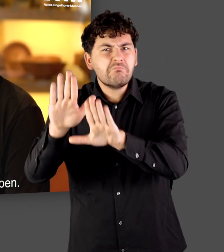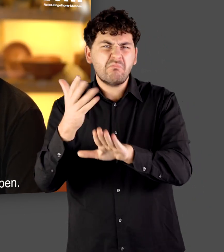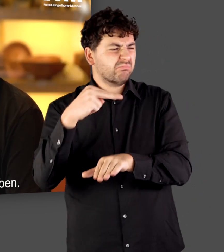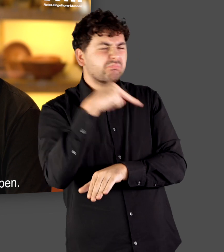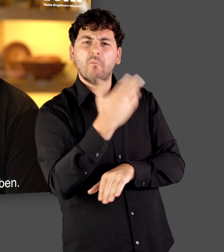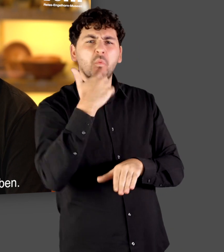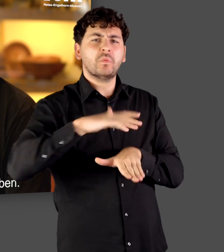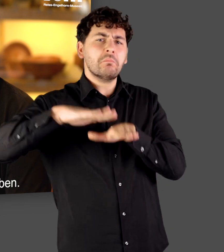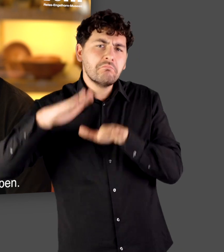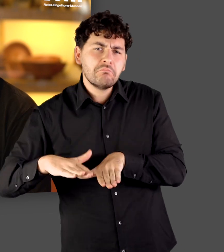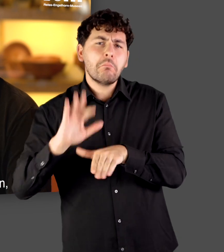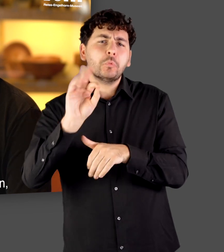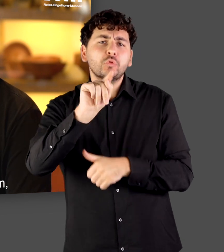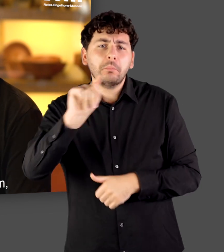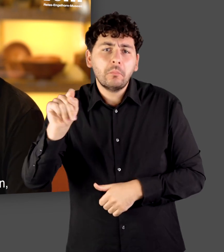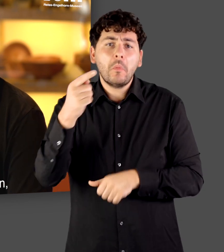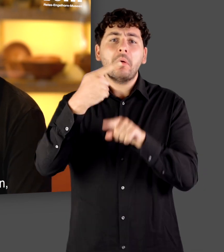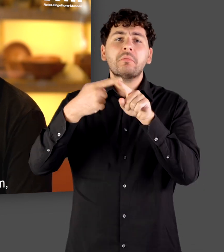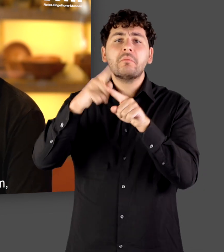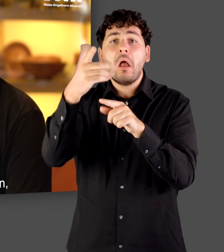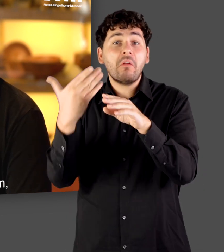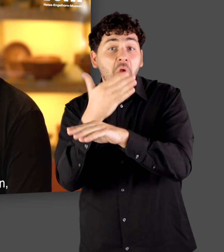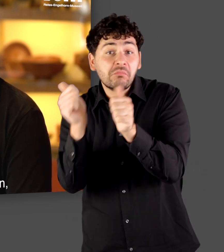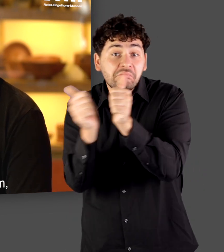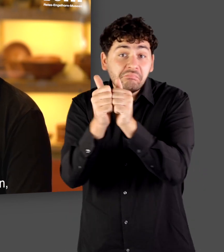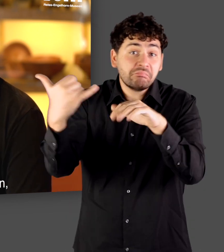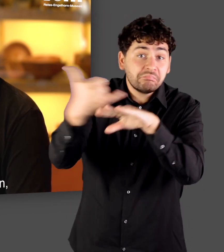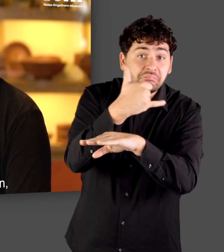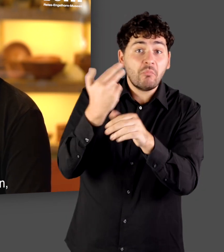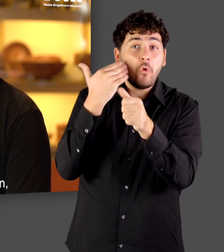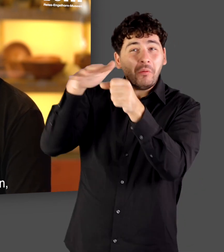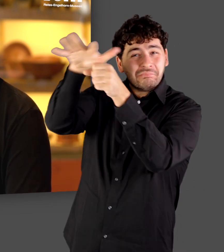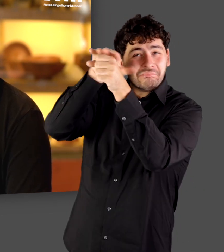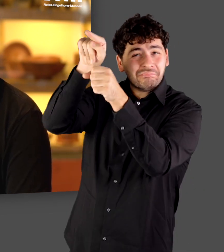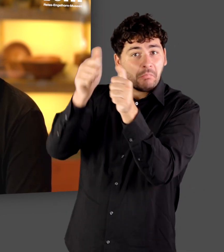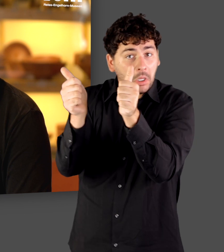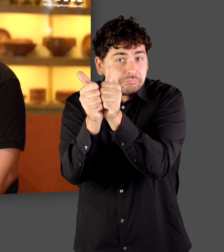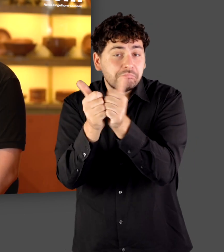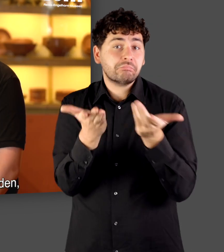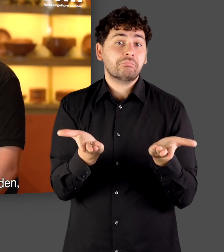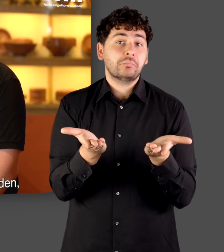bleiben, durchaus bestimmt gegeben. Es gab auch Heiraten mit lokalen Bevölkerungsanteilen,